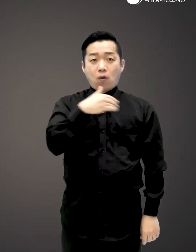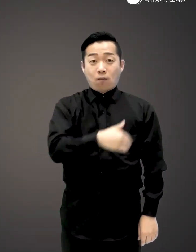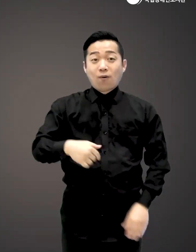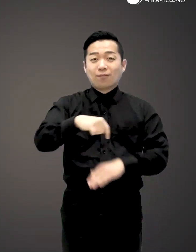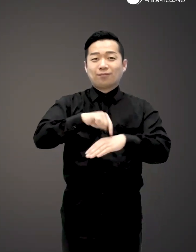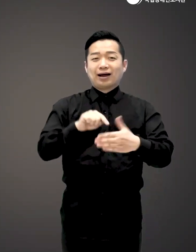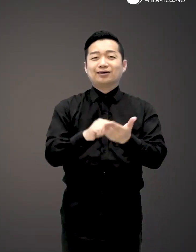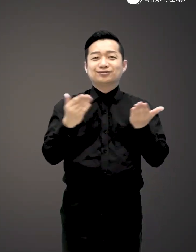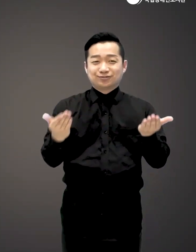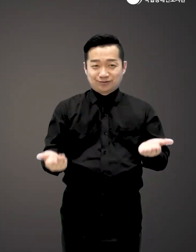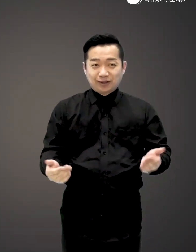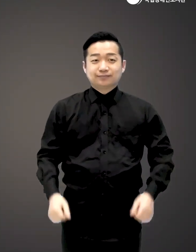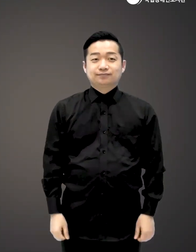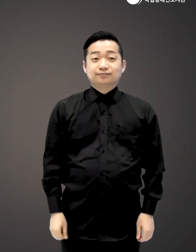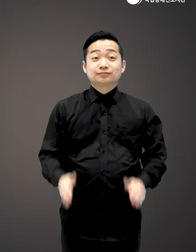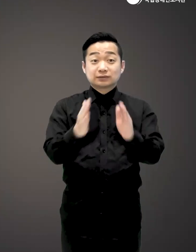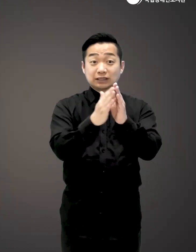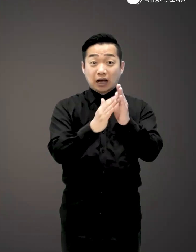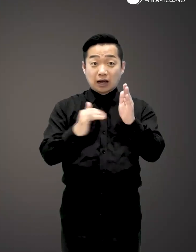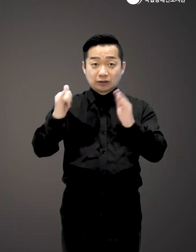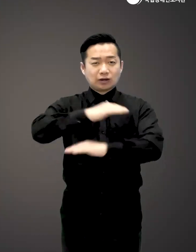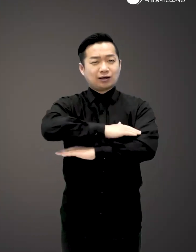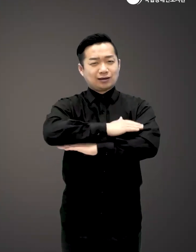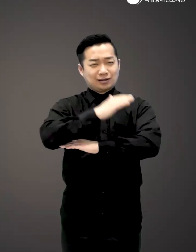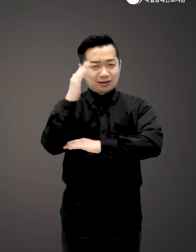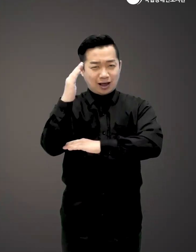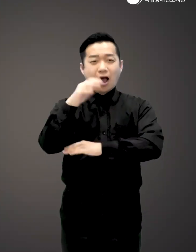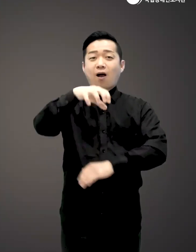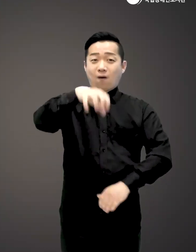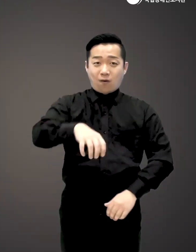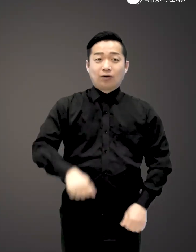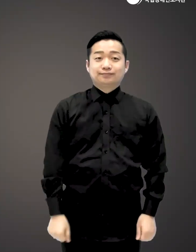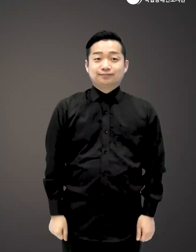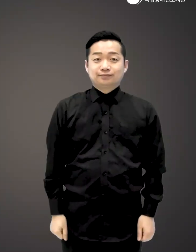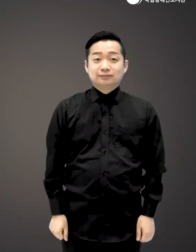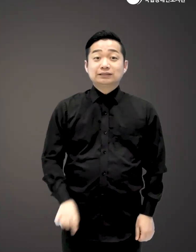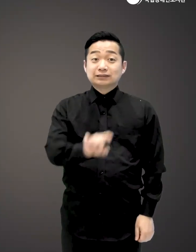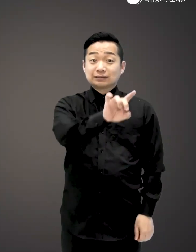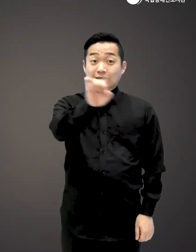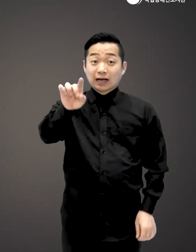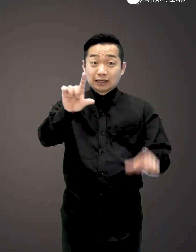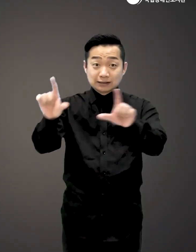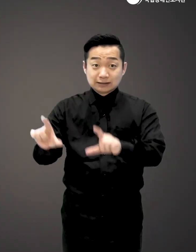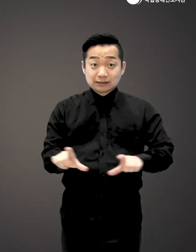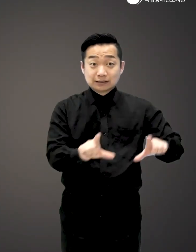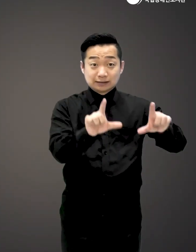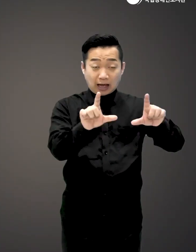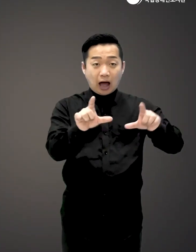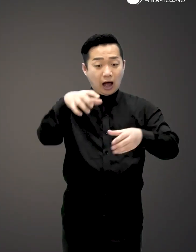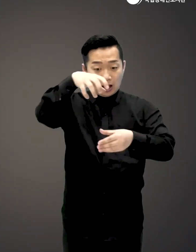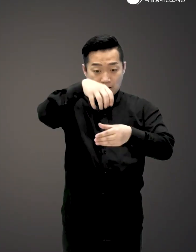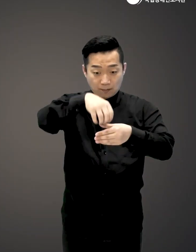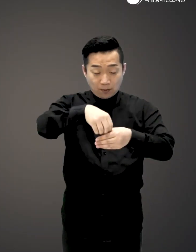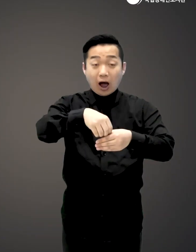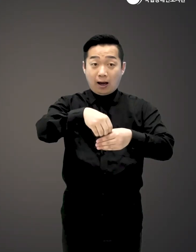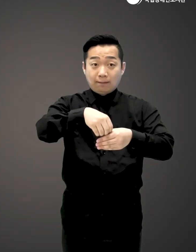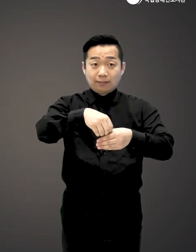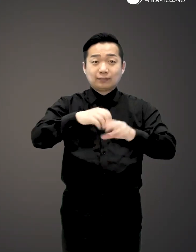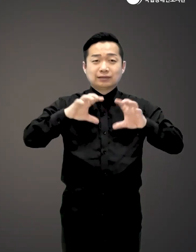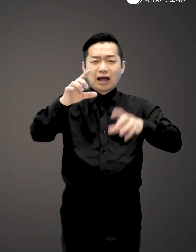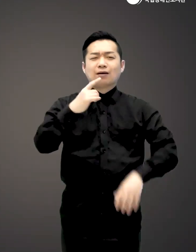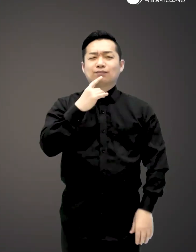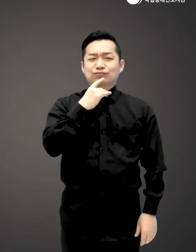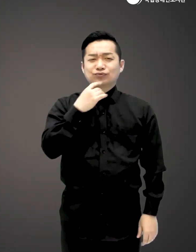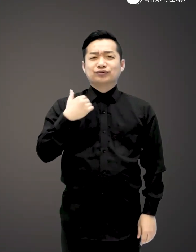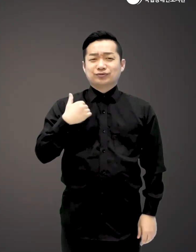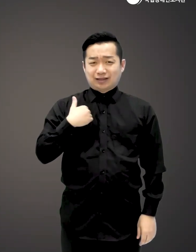몸과 마음의 휴식처이며 가족의 스토리가 담겨있는 공간입니다 각자의 삶이 가득 담겨있는 세상의 단